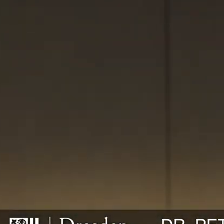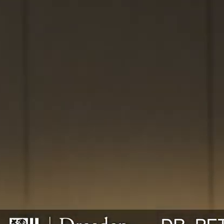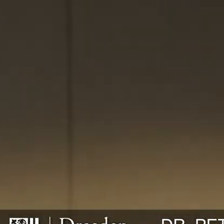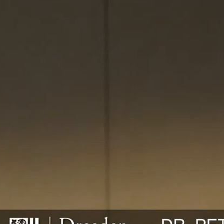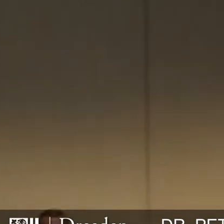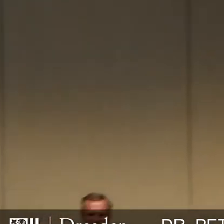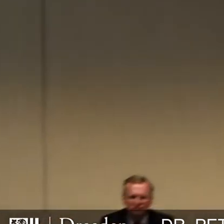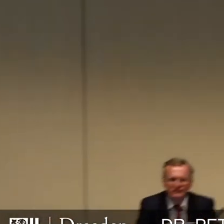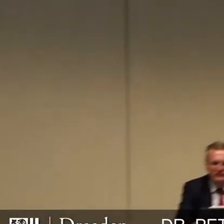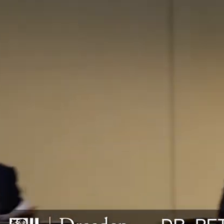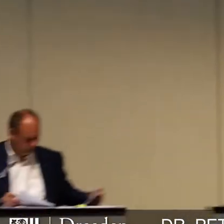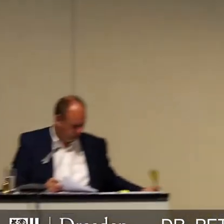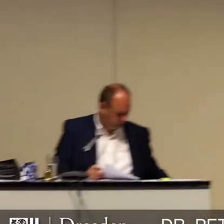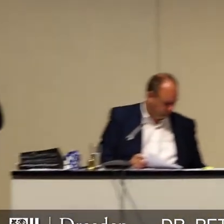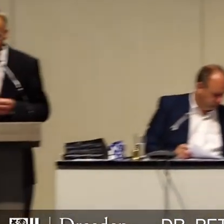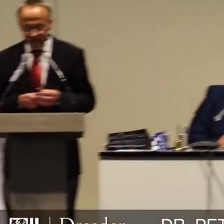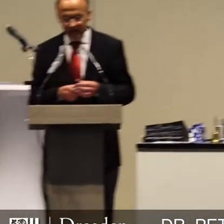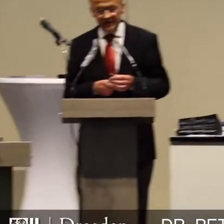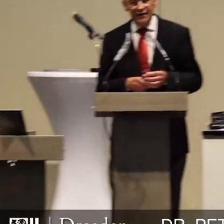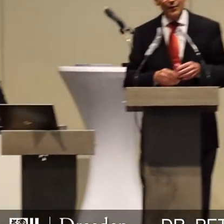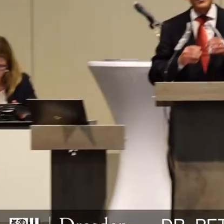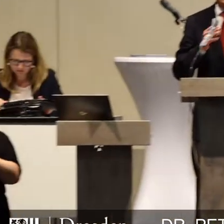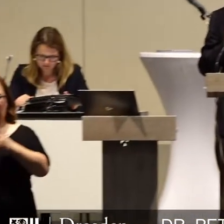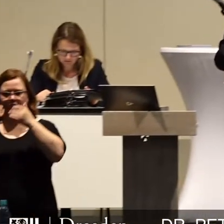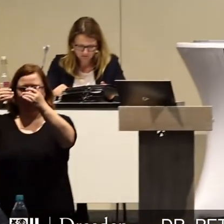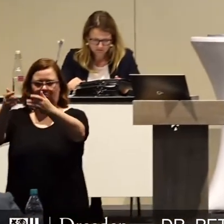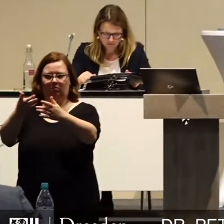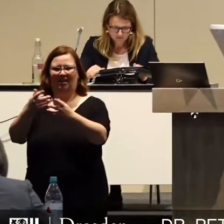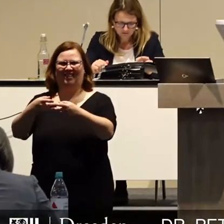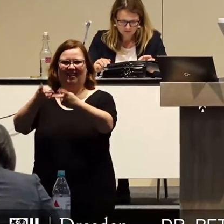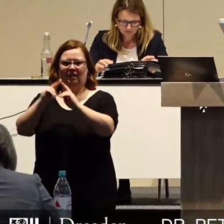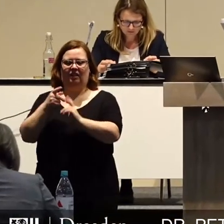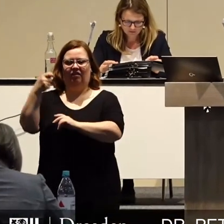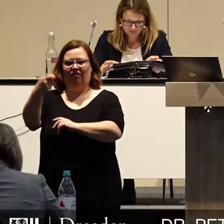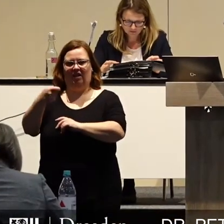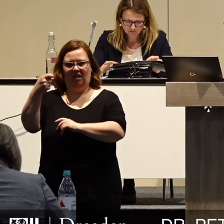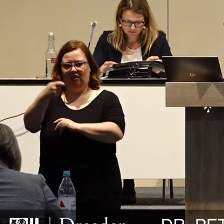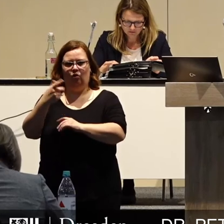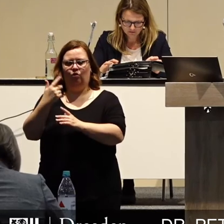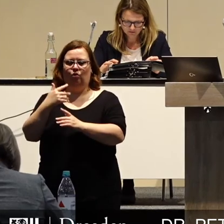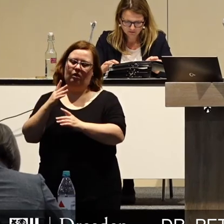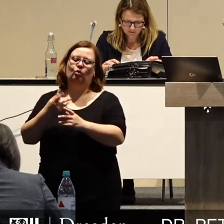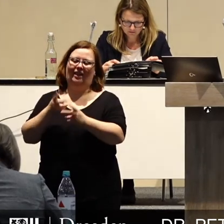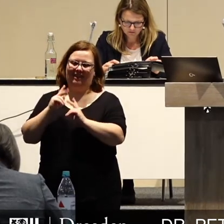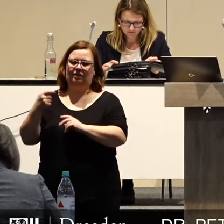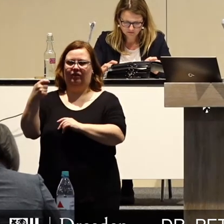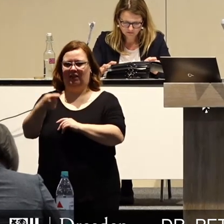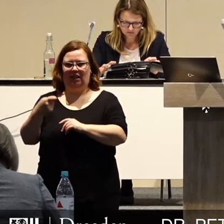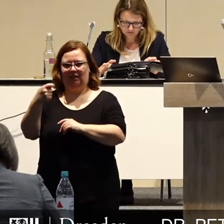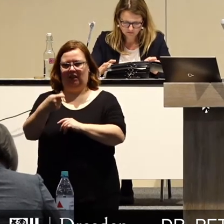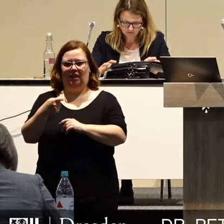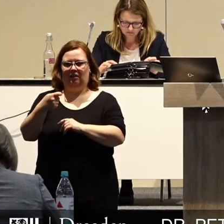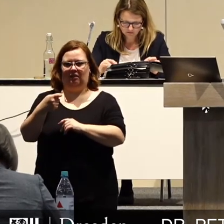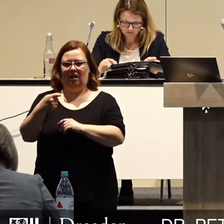Verwaltungszentrum in der Tat ausgelagert haben in eine kreditfinanzierte, oder auslagern wollen, in eine kreditfinanzierte